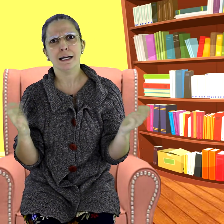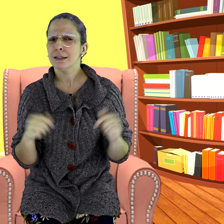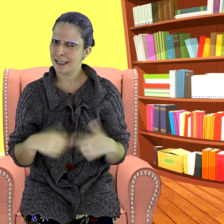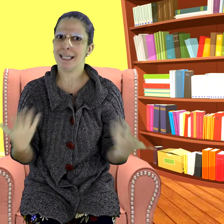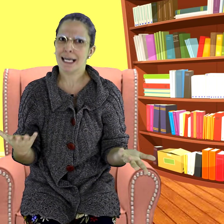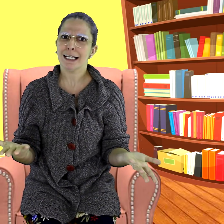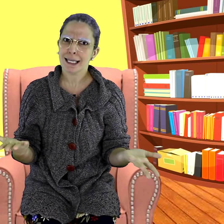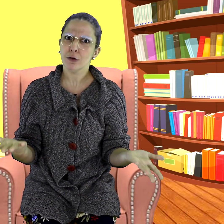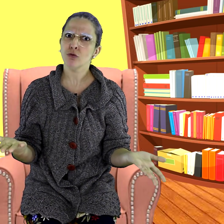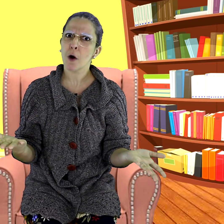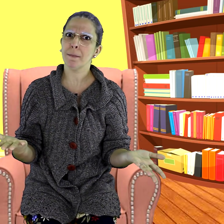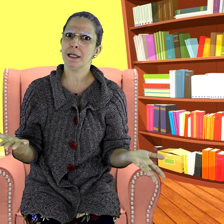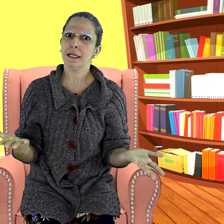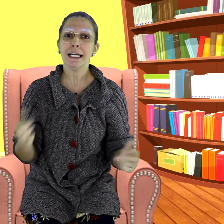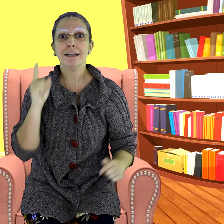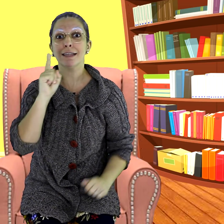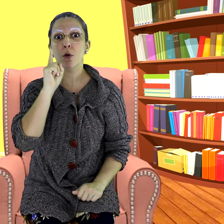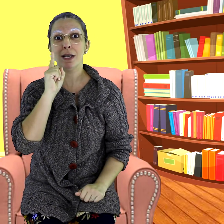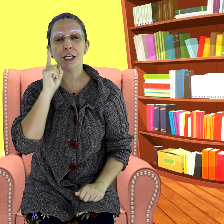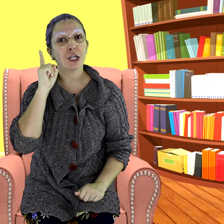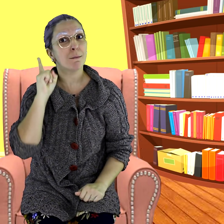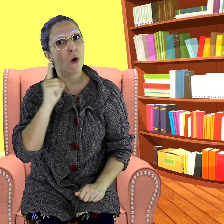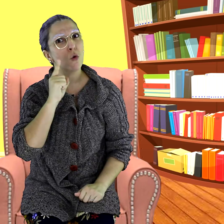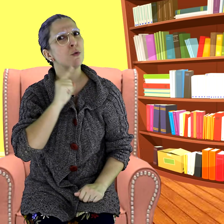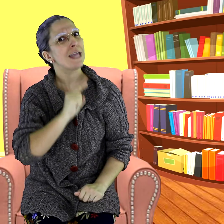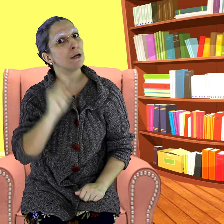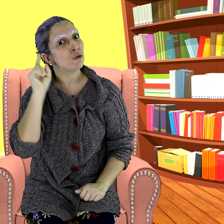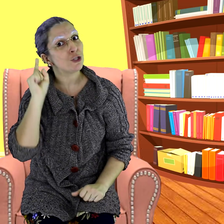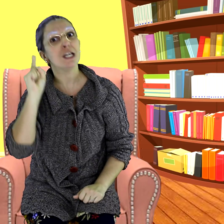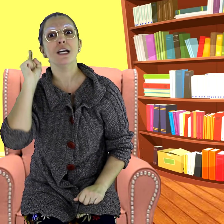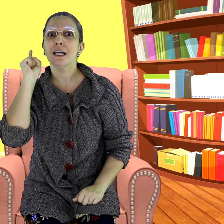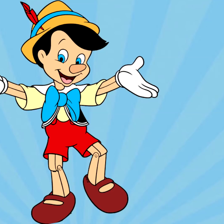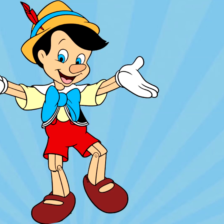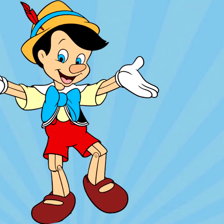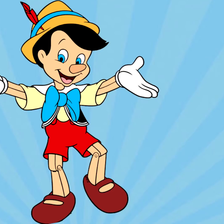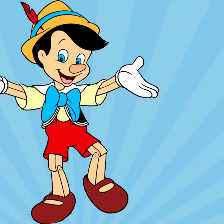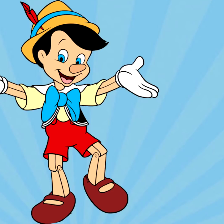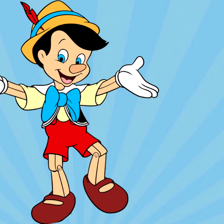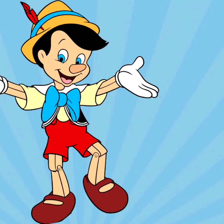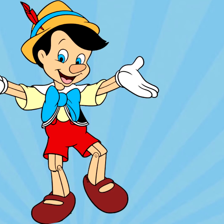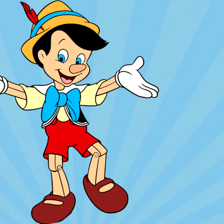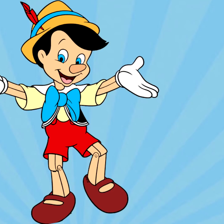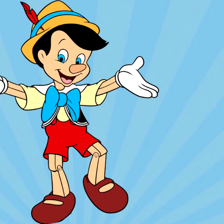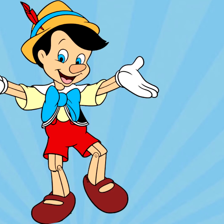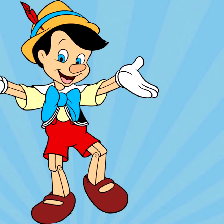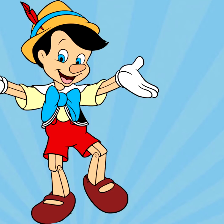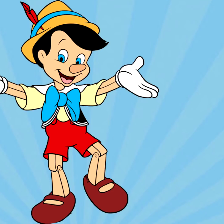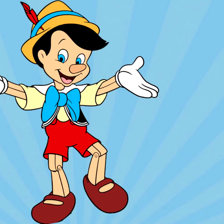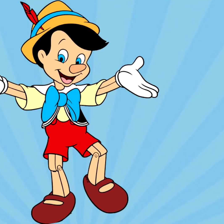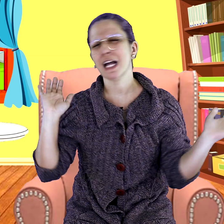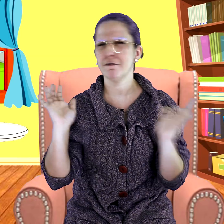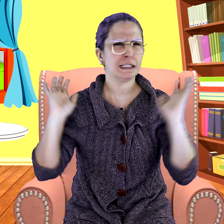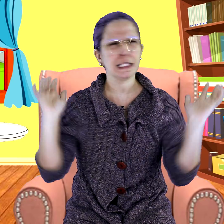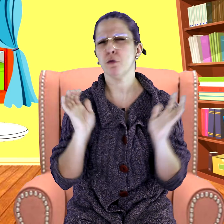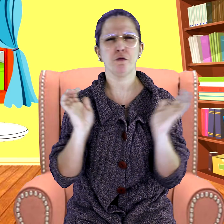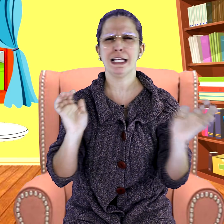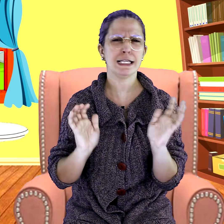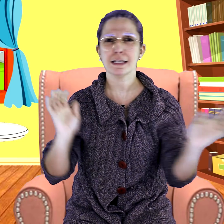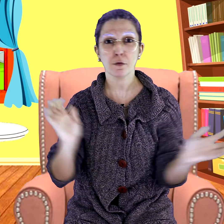teria que ter um nome. Então, ele chamou o boneco de Pinóquio. Pinóquio estava tão feliz, tão